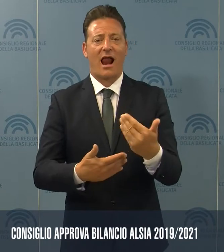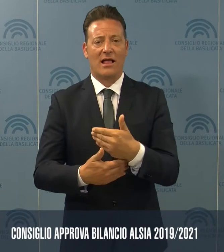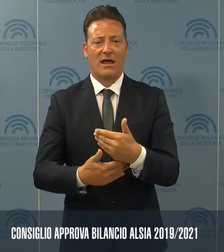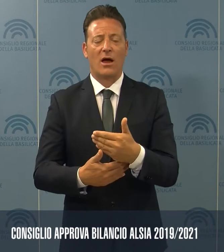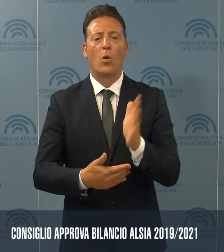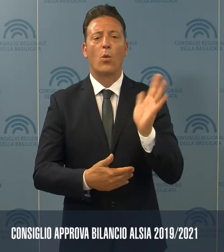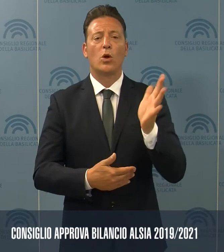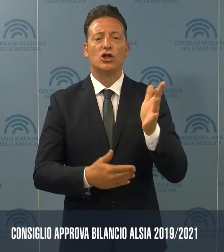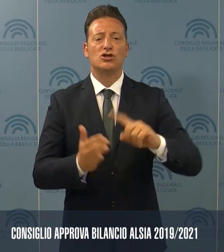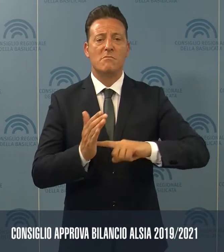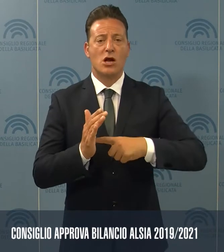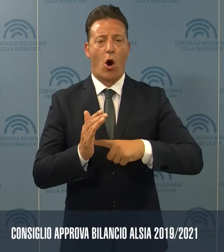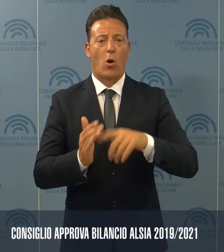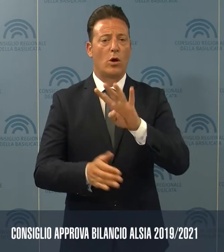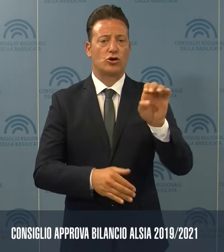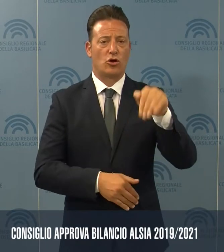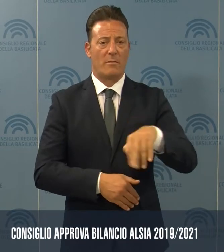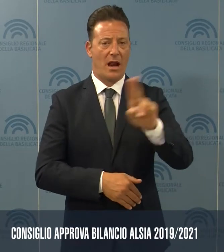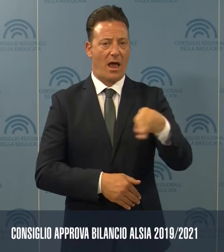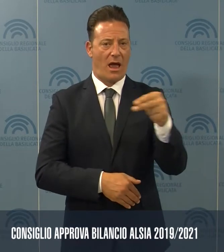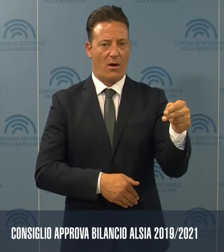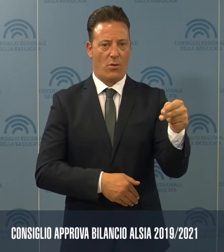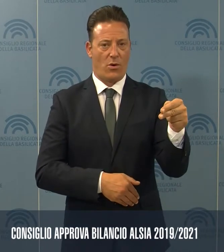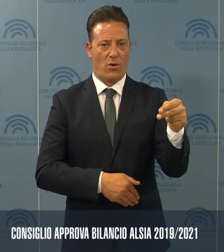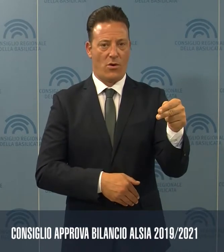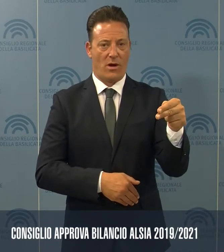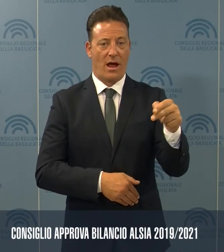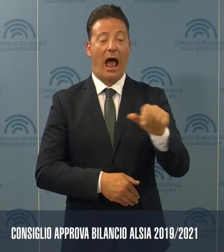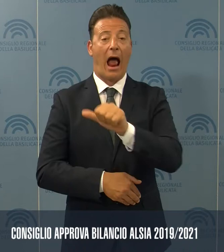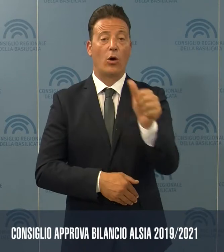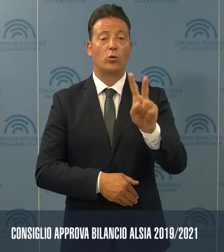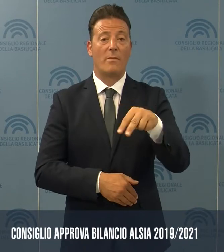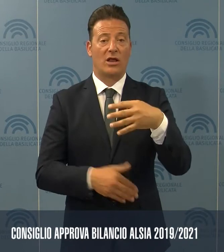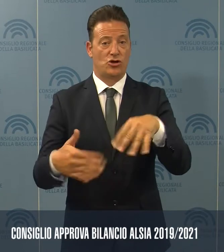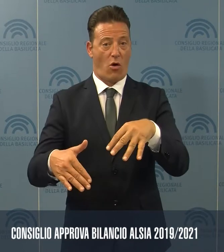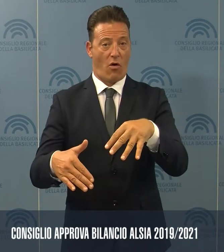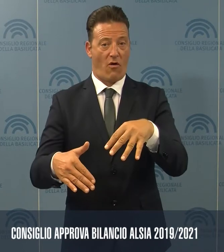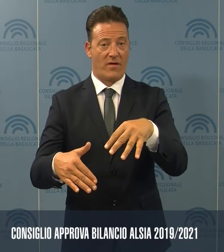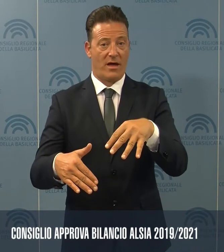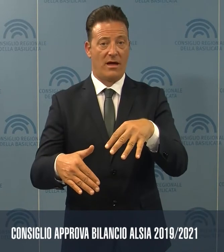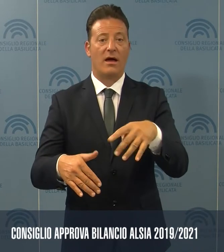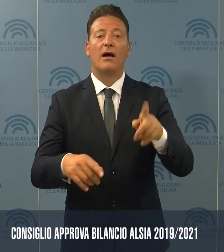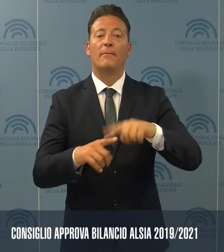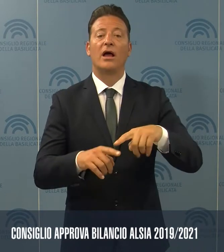15,4 milioni di euro nel 2019, per 10